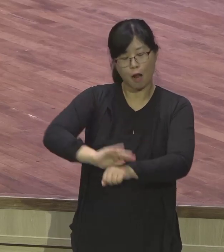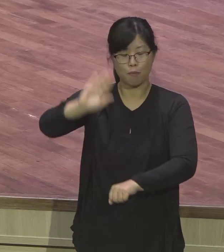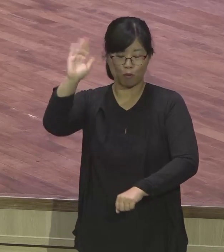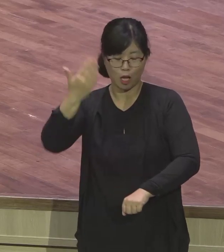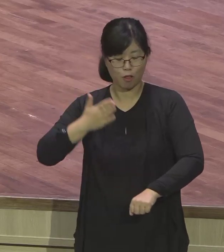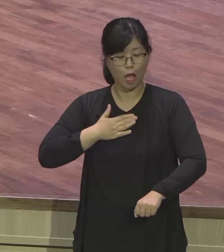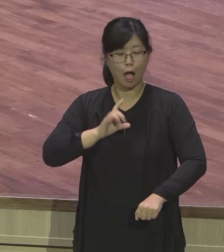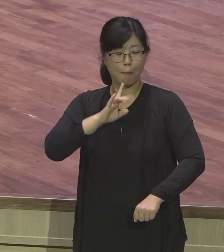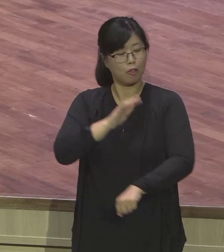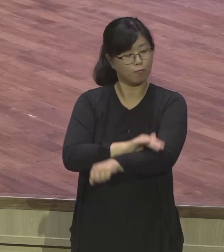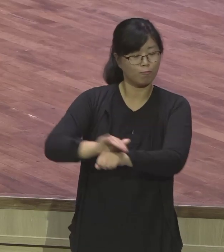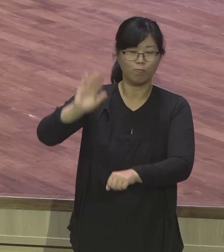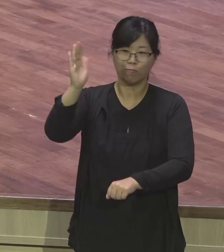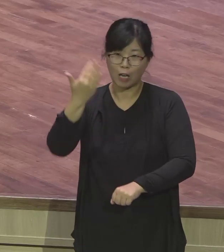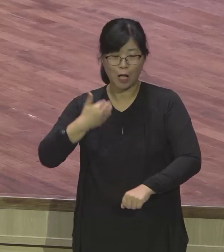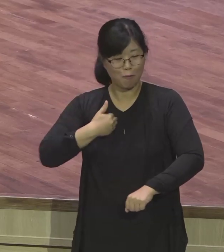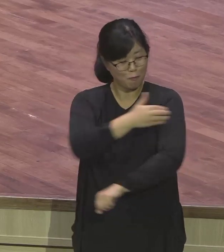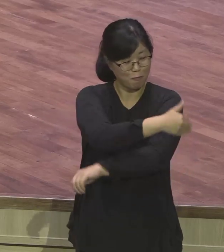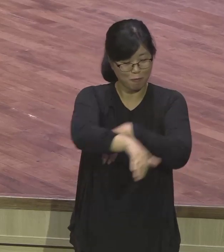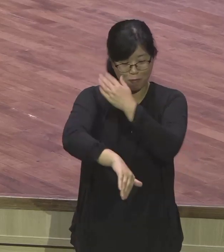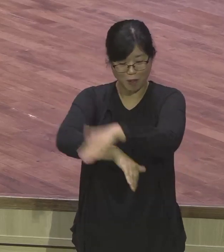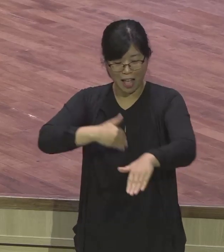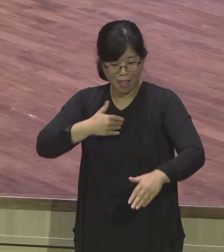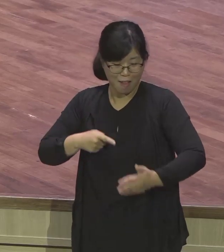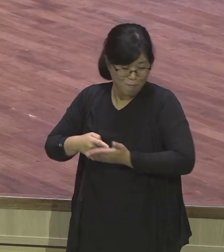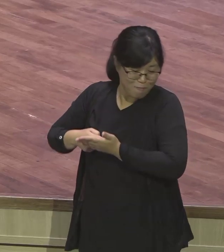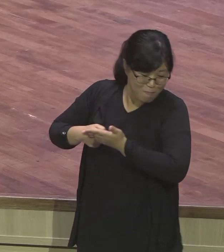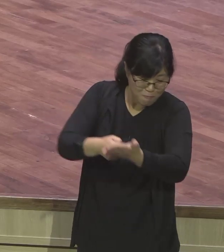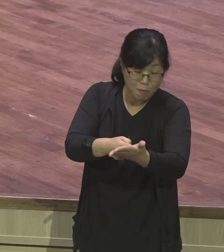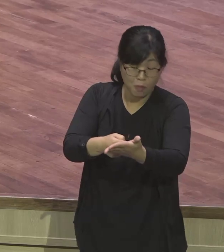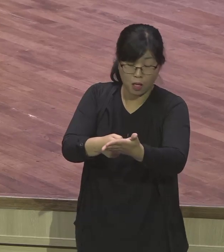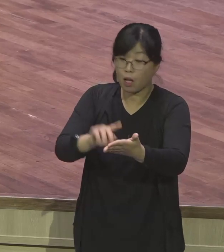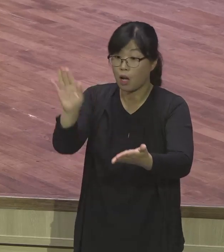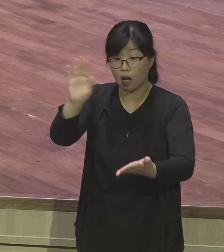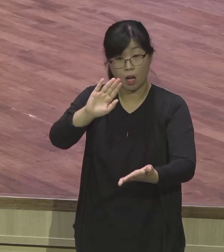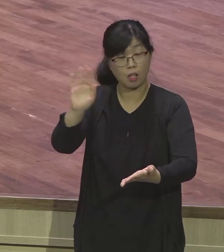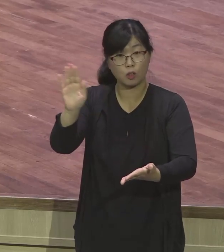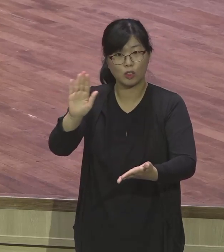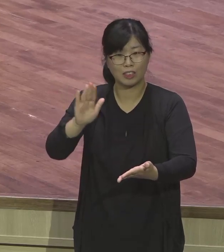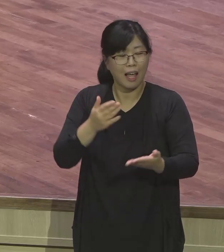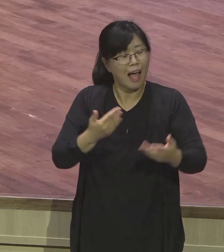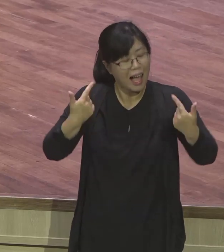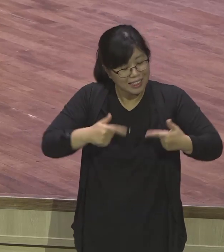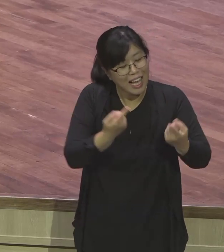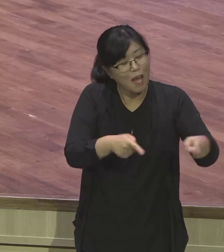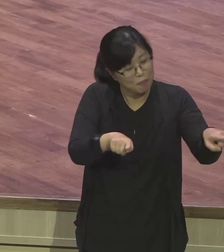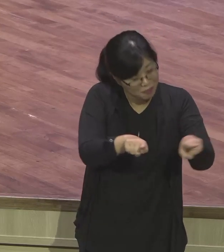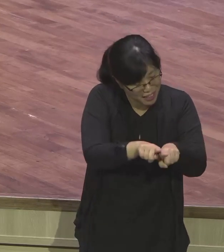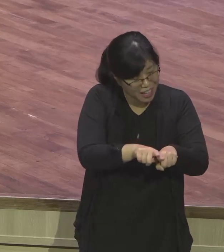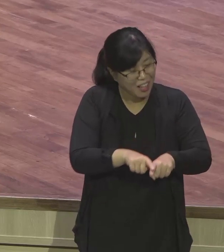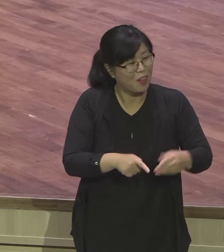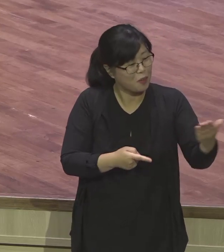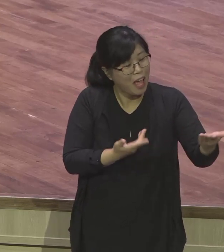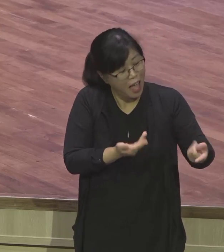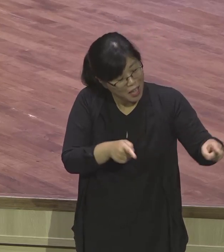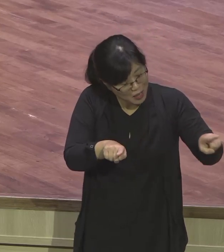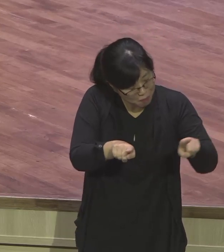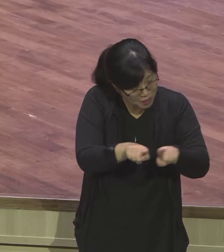전진하는 게 아니란 말이에요. 이 신앙생활은 함께하는 거 함께. 늘 더불어 함께합니다. 원리스 함께. 같이